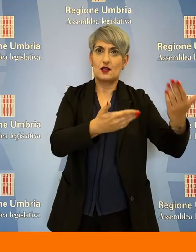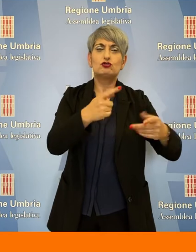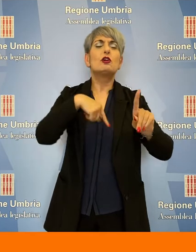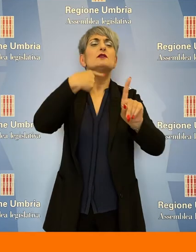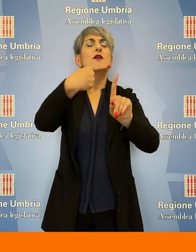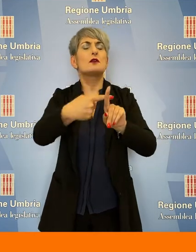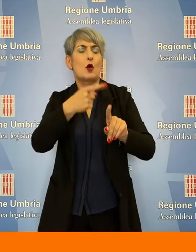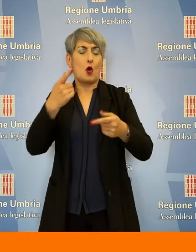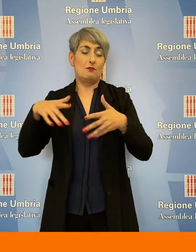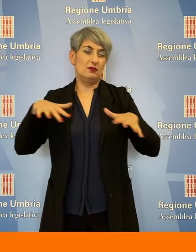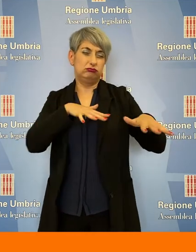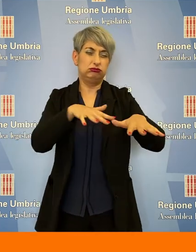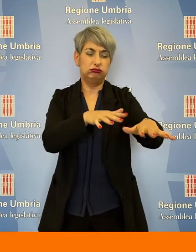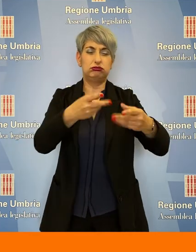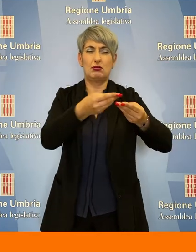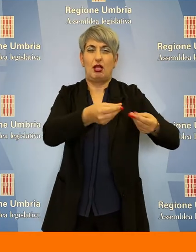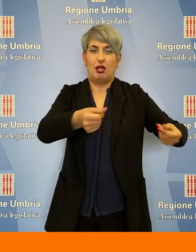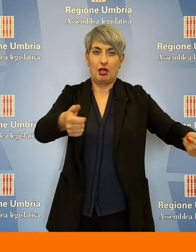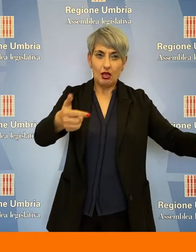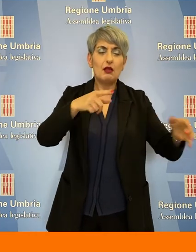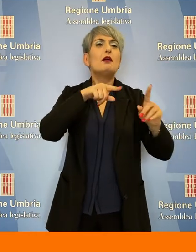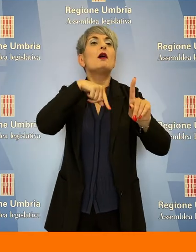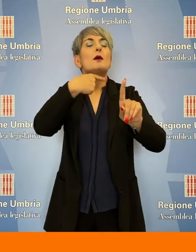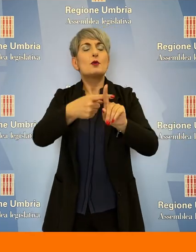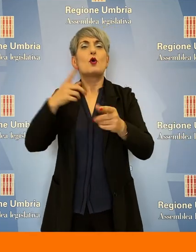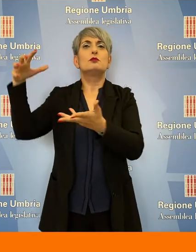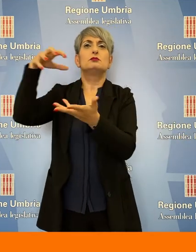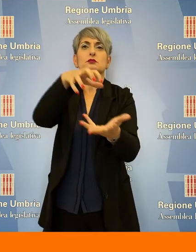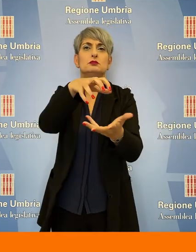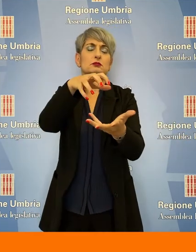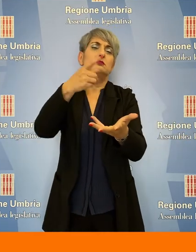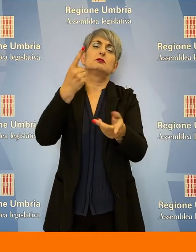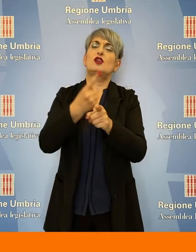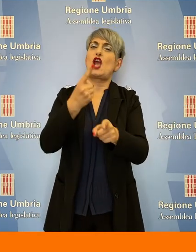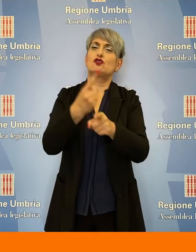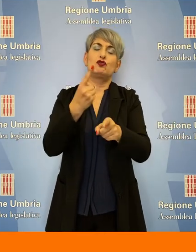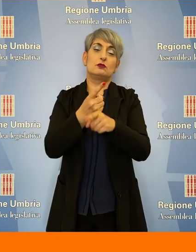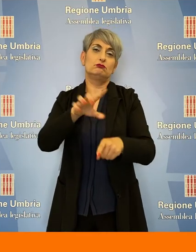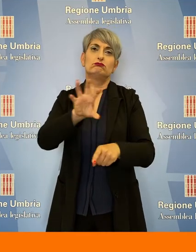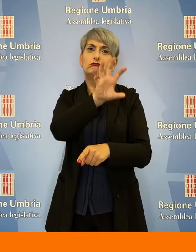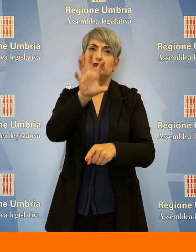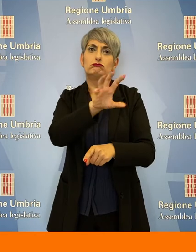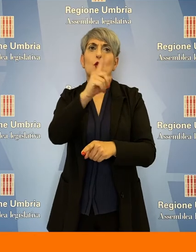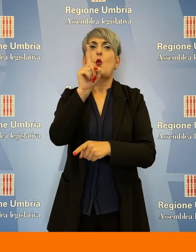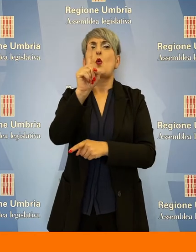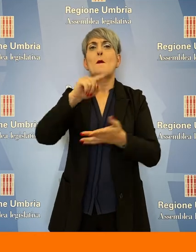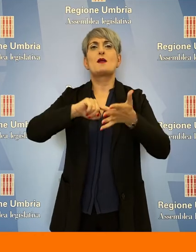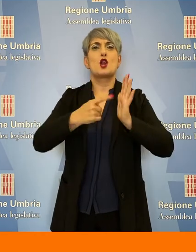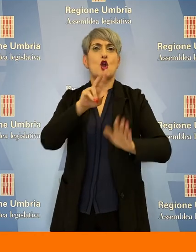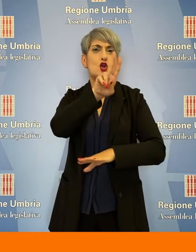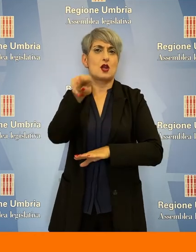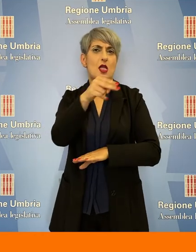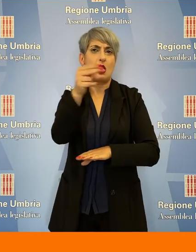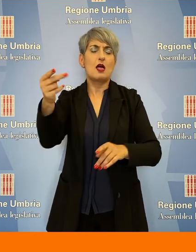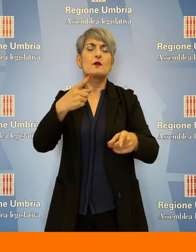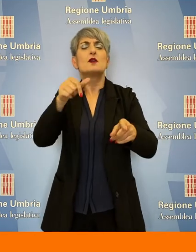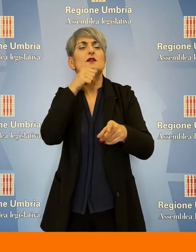idrogeologici, anche per lo stanziamento dei fondi necessari, circa un milione di euro, utili alla copertura dei danni e alla